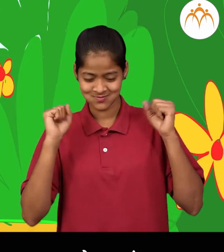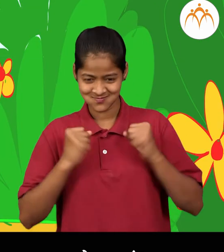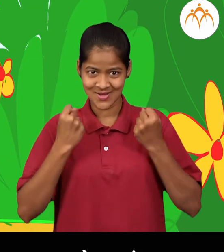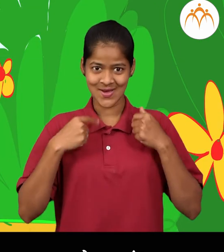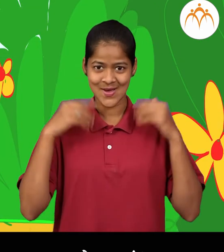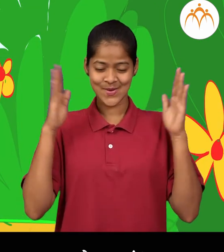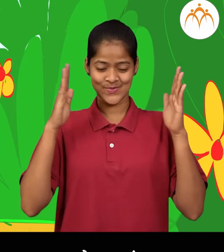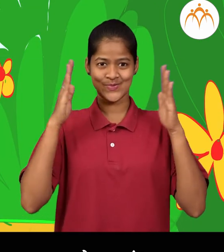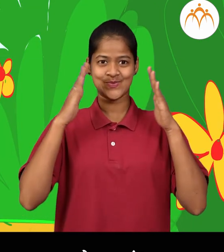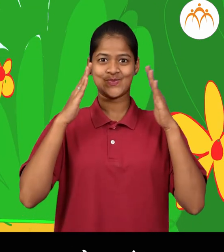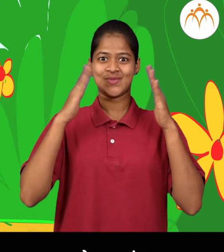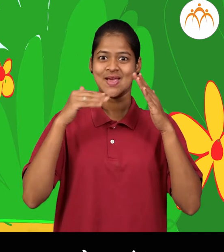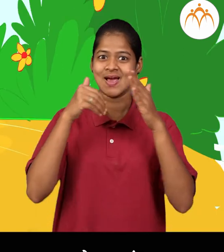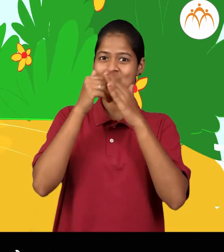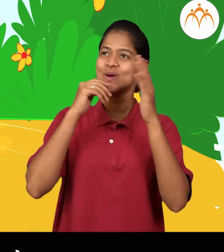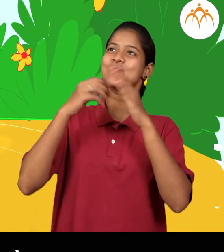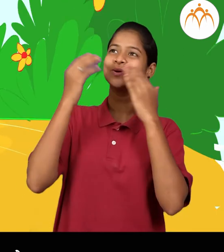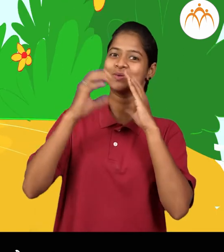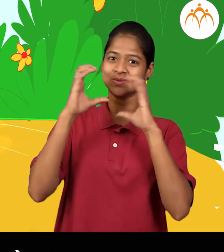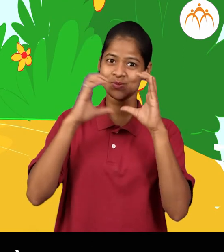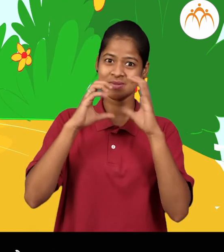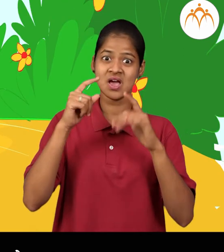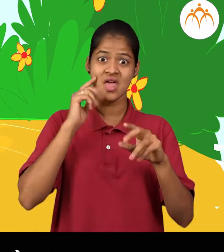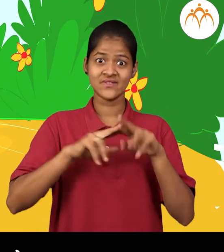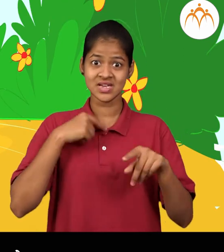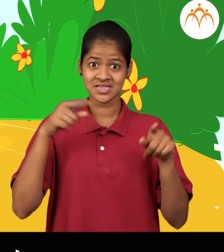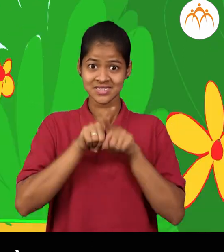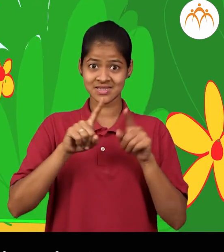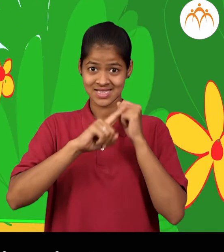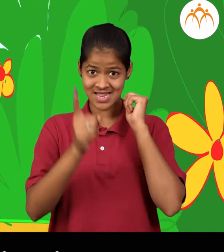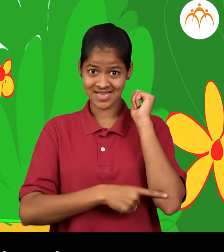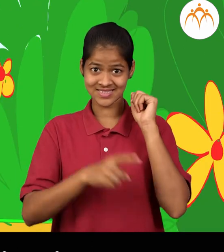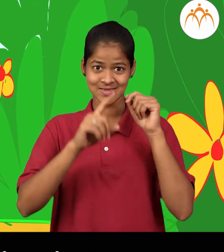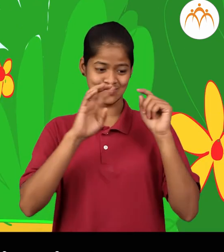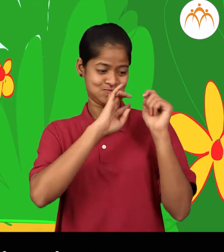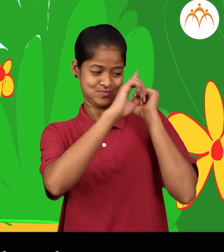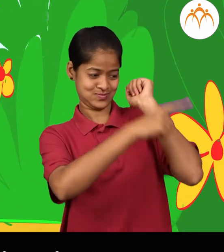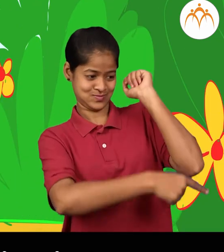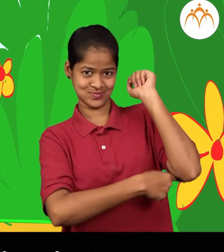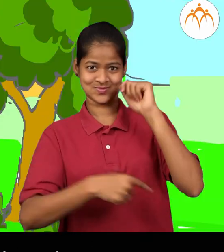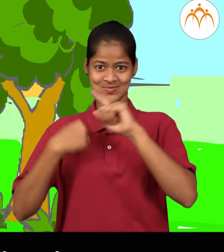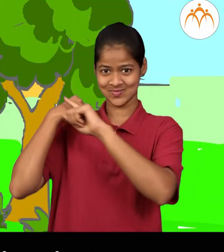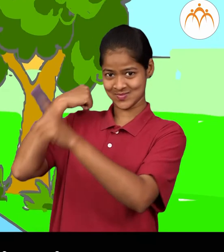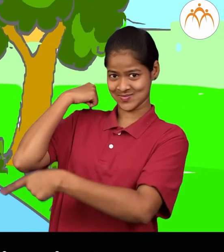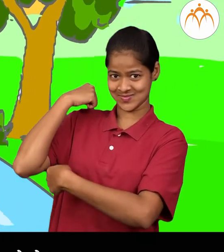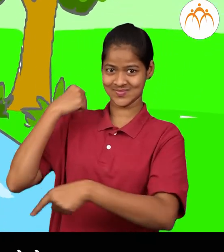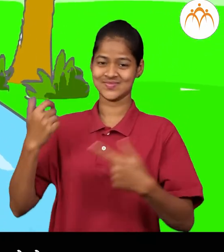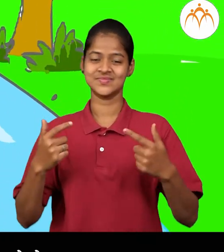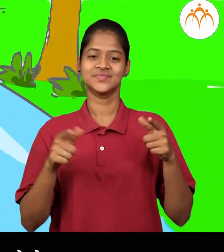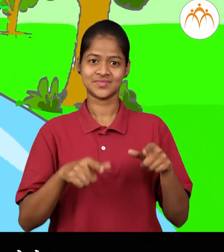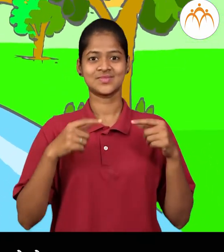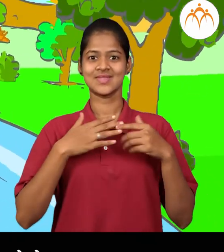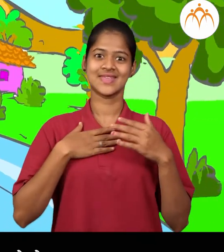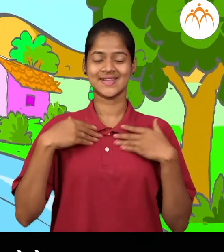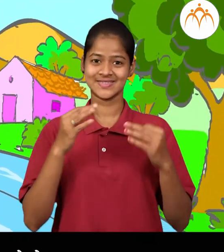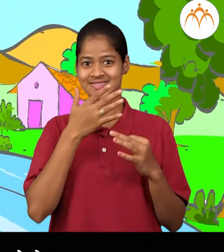गपा मारू शक्तो काग मलाव जर पंखास तेतर किती किती मज्जा ली अस्ति नई किती